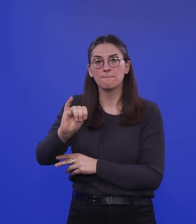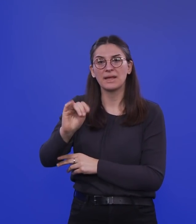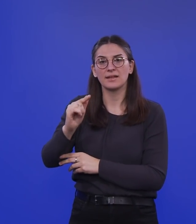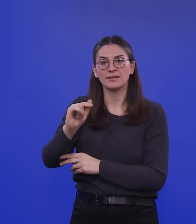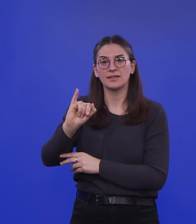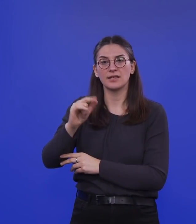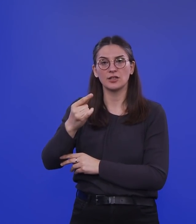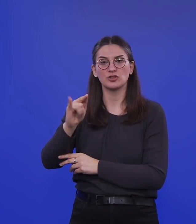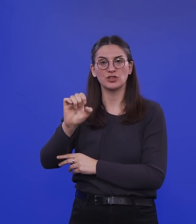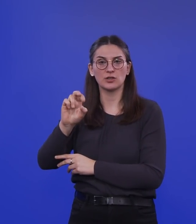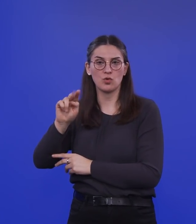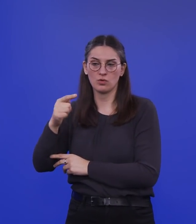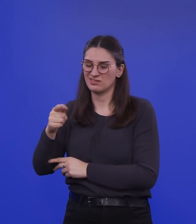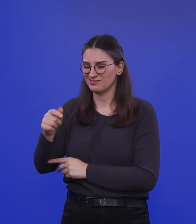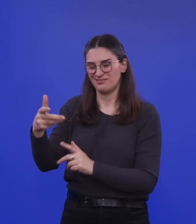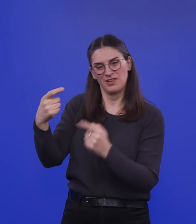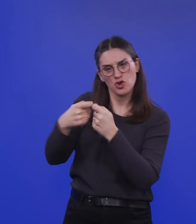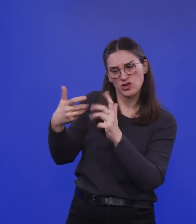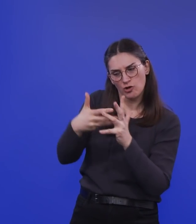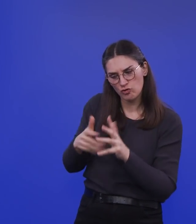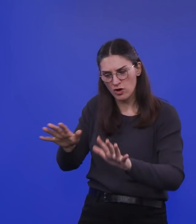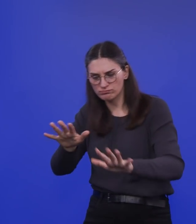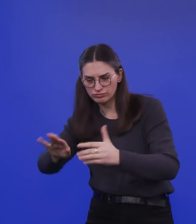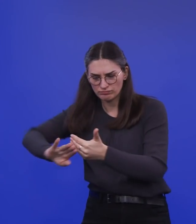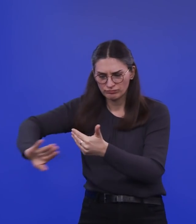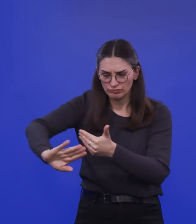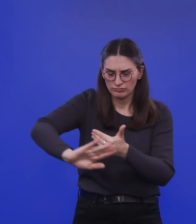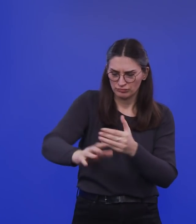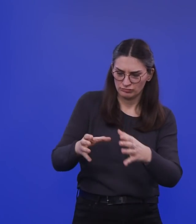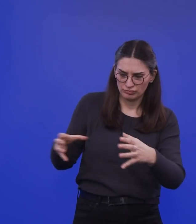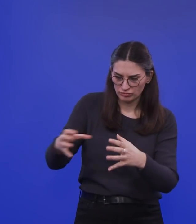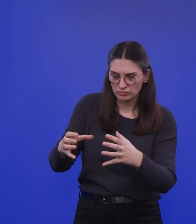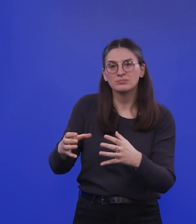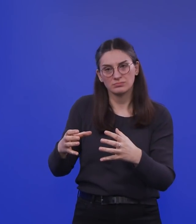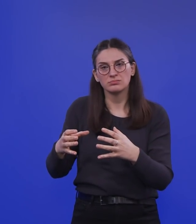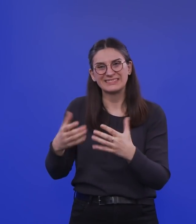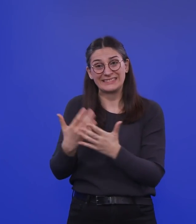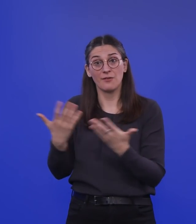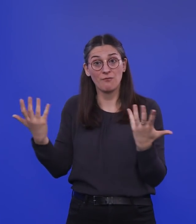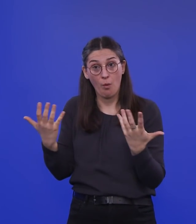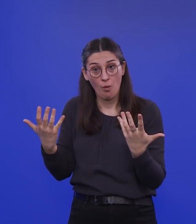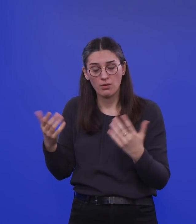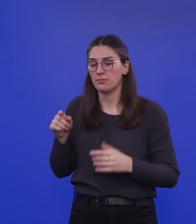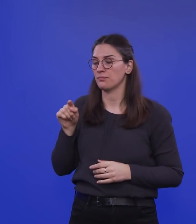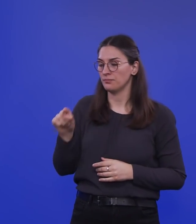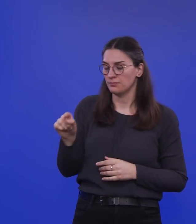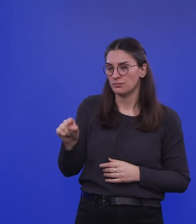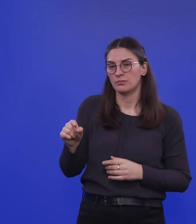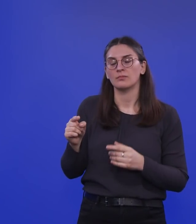Kontaktkontrolle machen wir eine Abmilderung des Infektionsgeschehens. Das machen wir vor allem dort, wo das Infektionsgeschehen